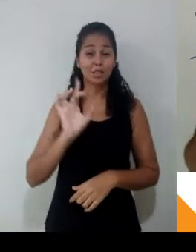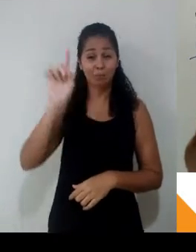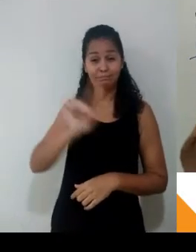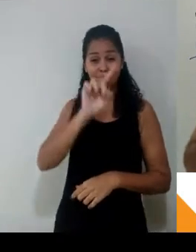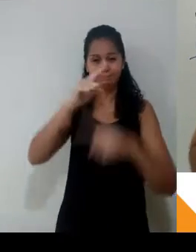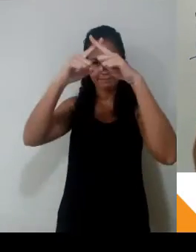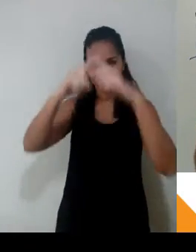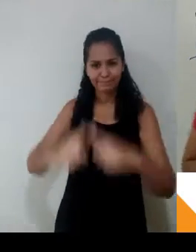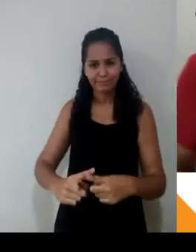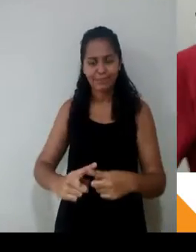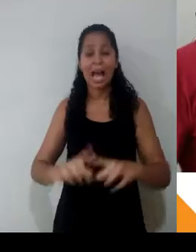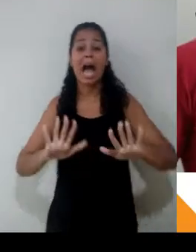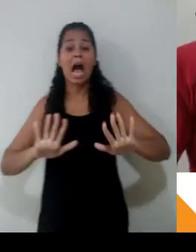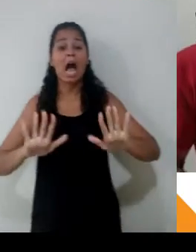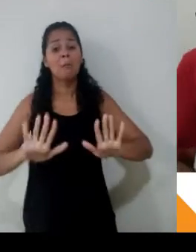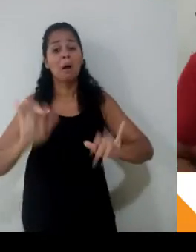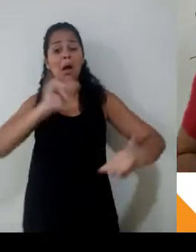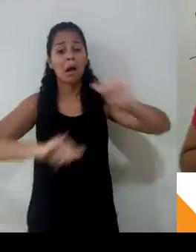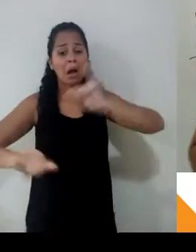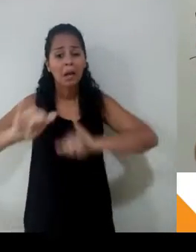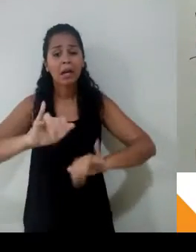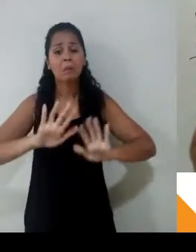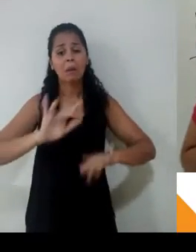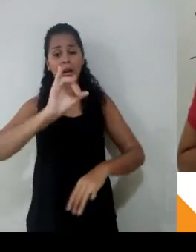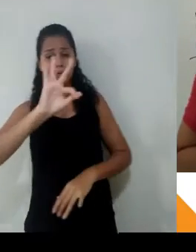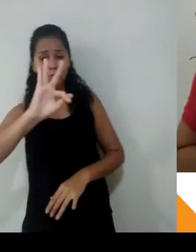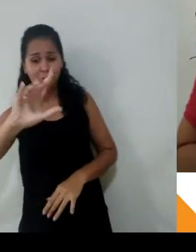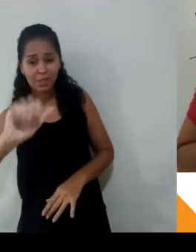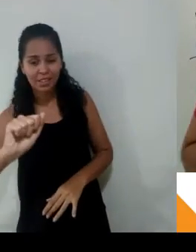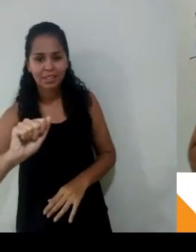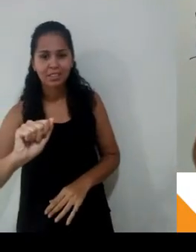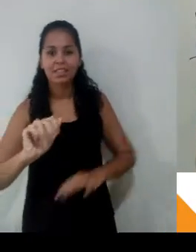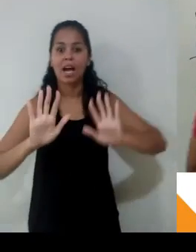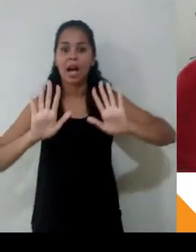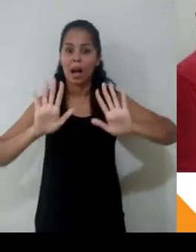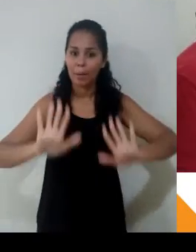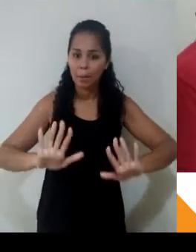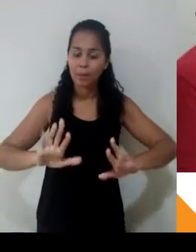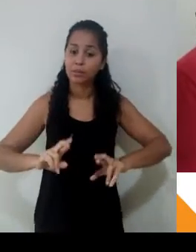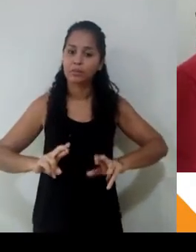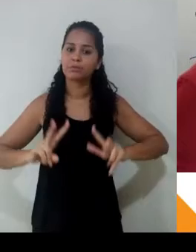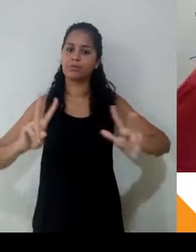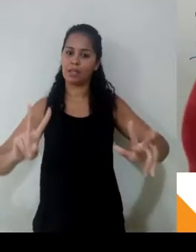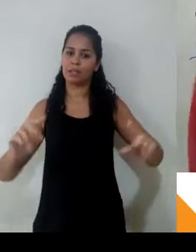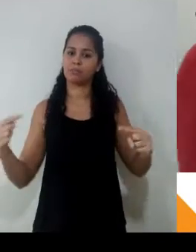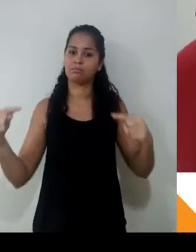nelas, os padrões inversamente proporcionais, eles aparecem bem menos. Né? Então, muito cuidado com isso, senhores. Olha aqui.